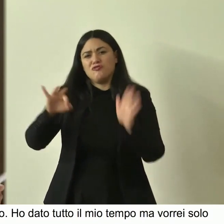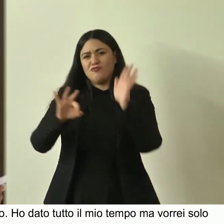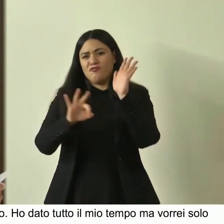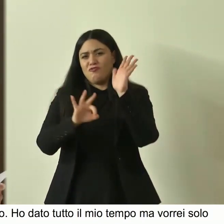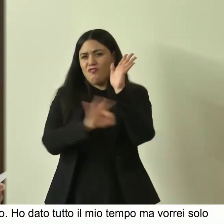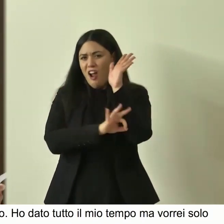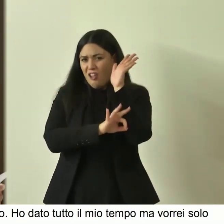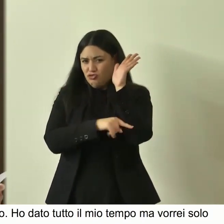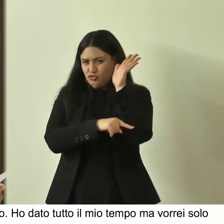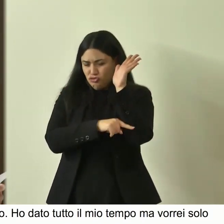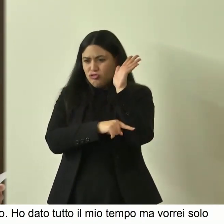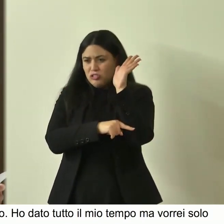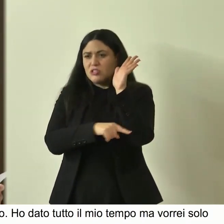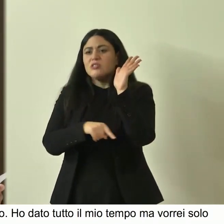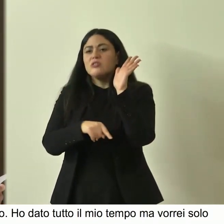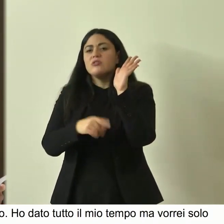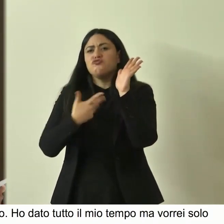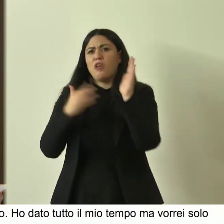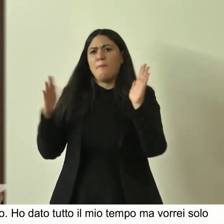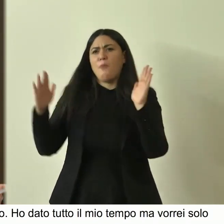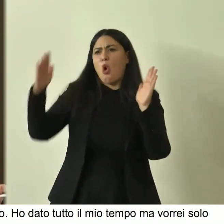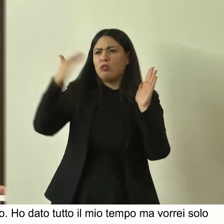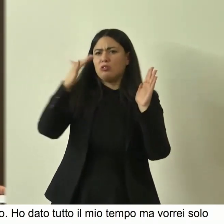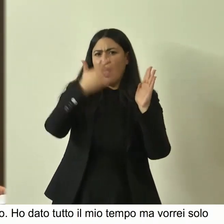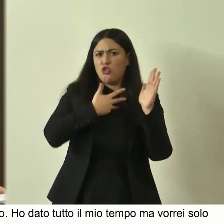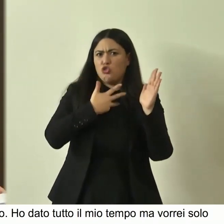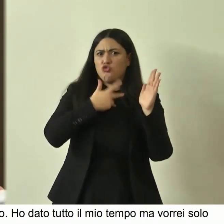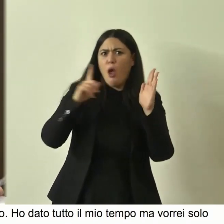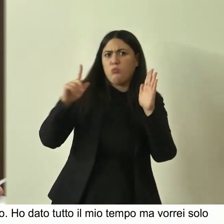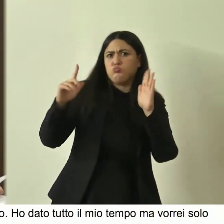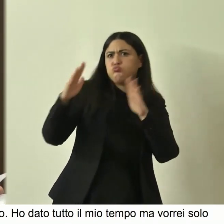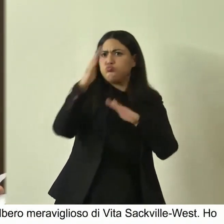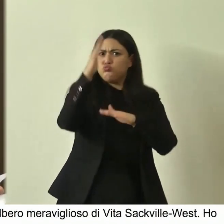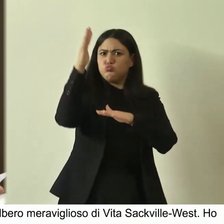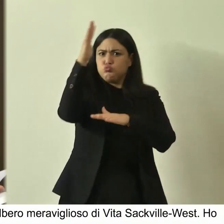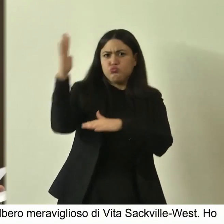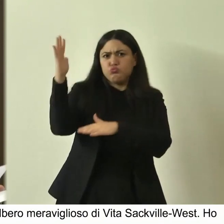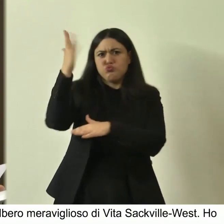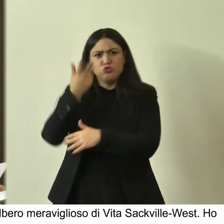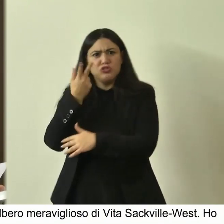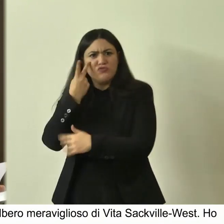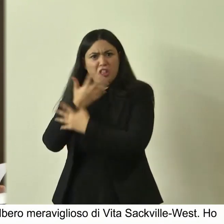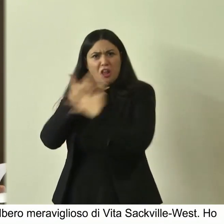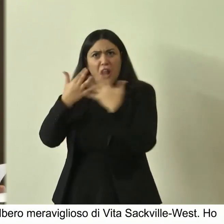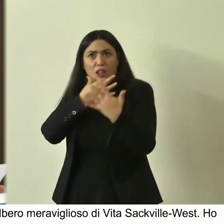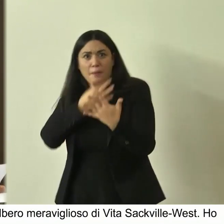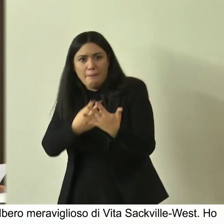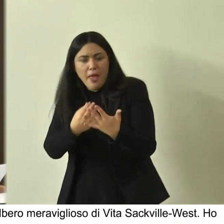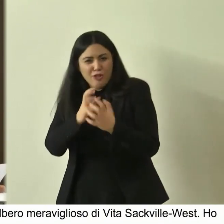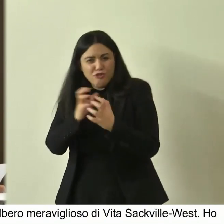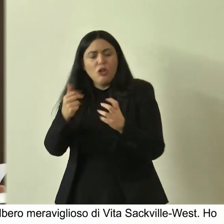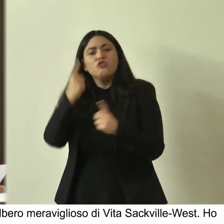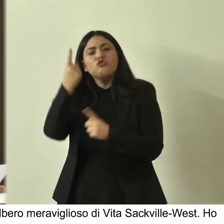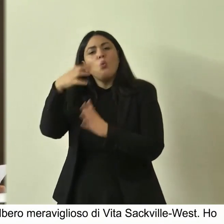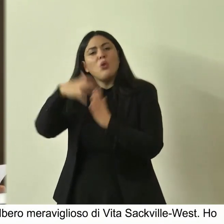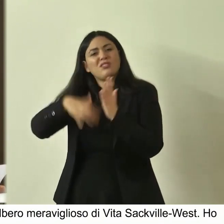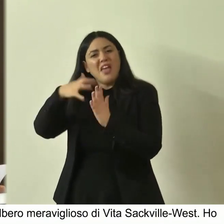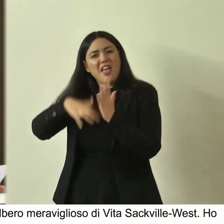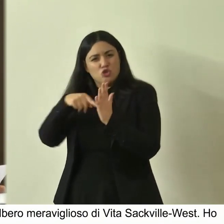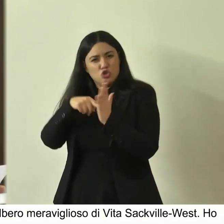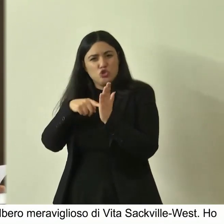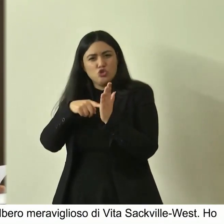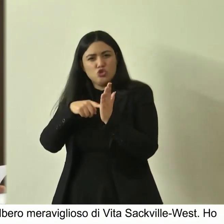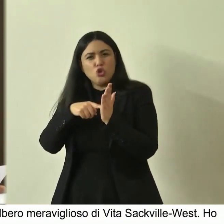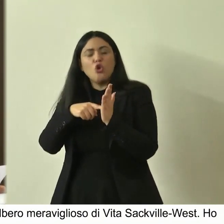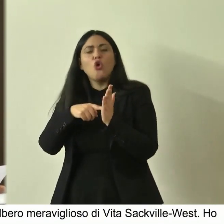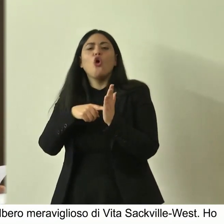nostra montagna se ne trova qualcuno grande bello eccetera e quindi sono copi ecco c'è un testo in questo caso